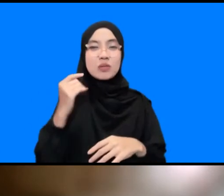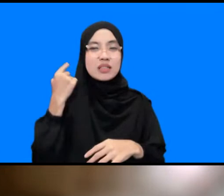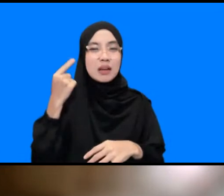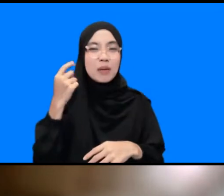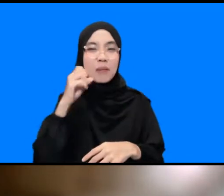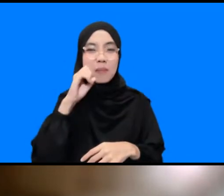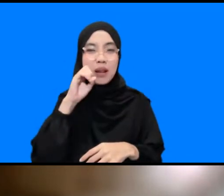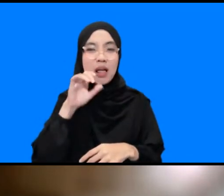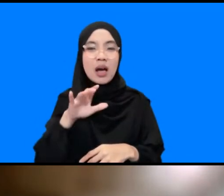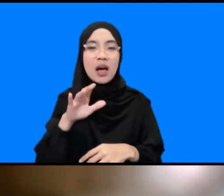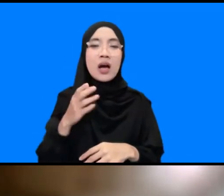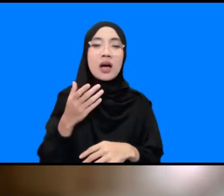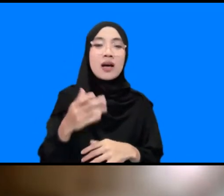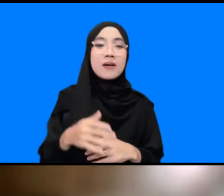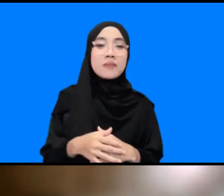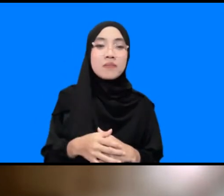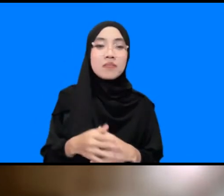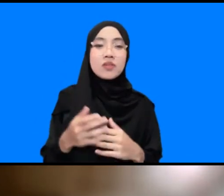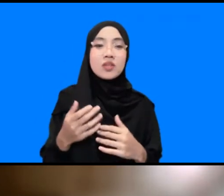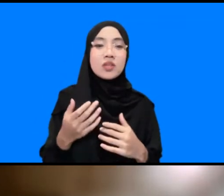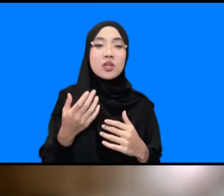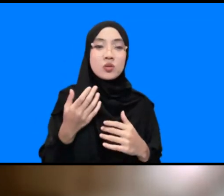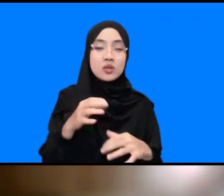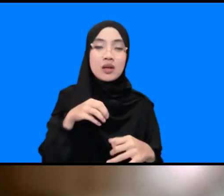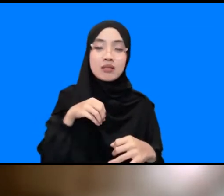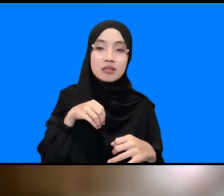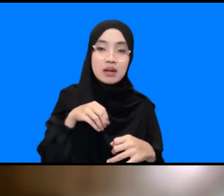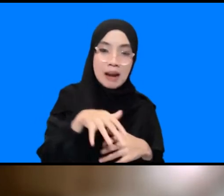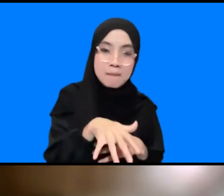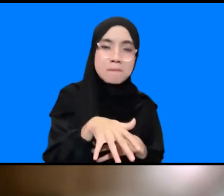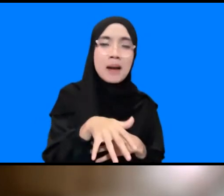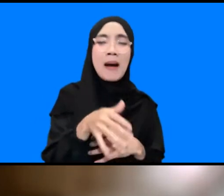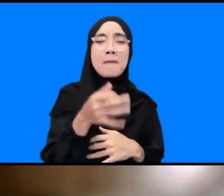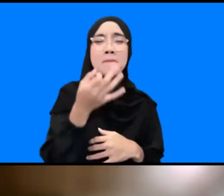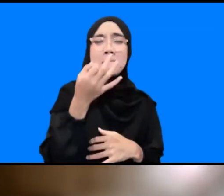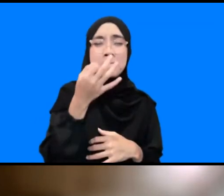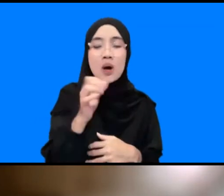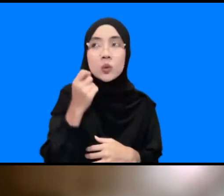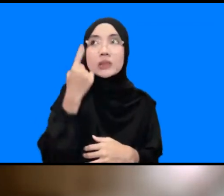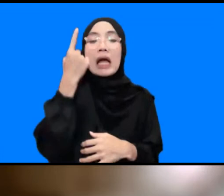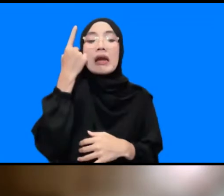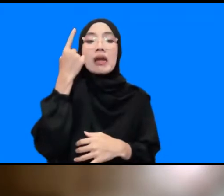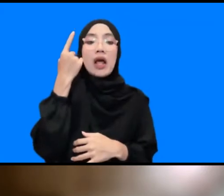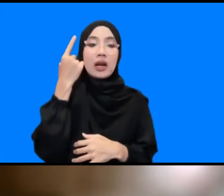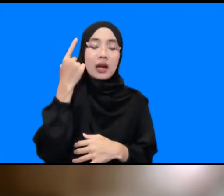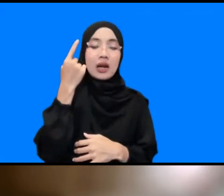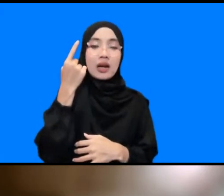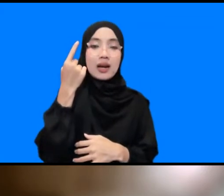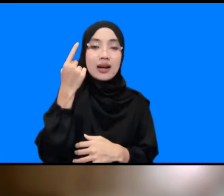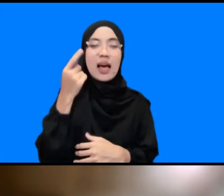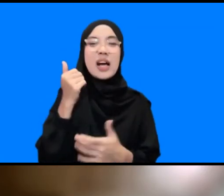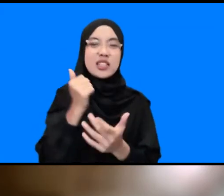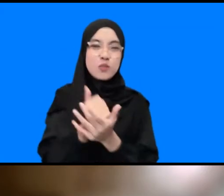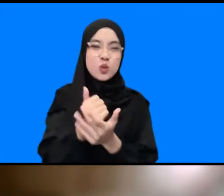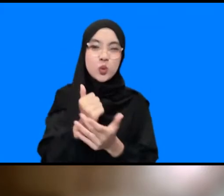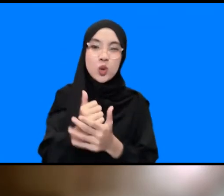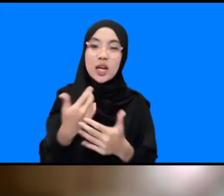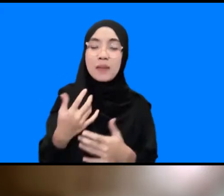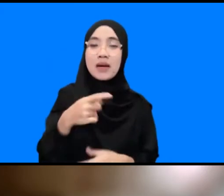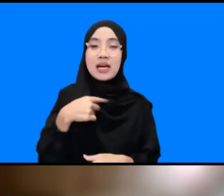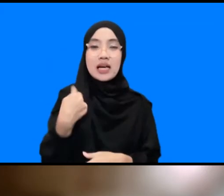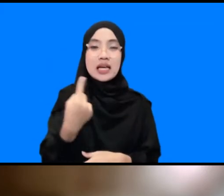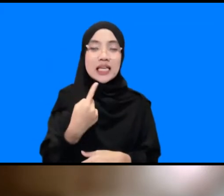kanai mangkoteraso maksudnya sudah kena baru sadar gitu loh padahal kita juga